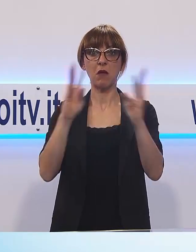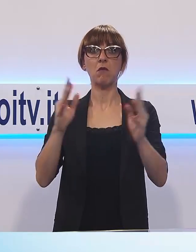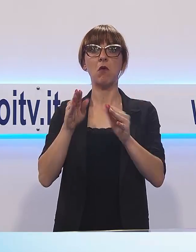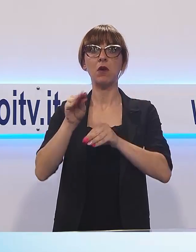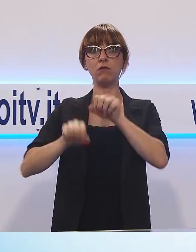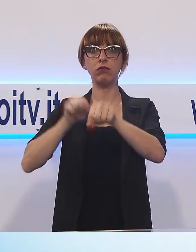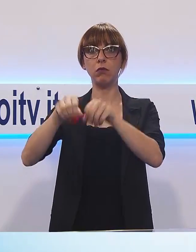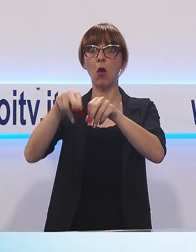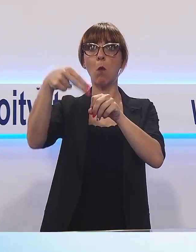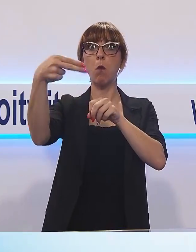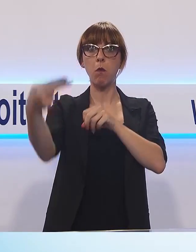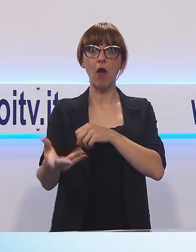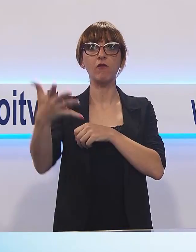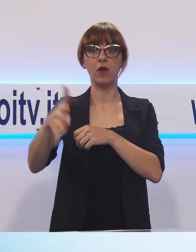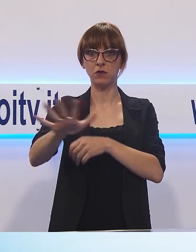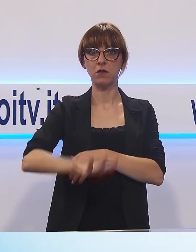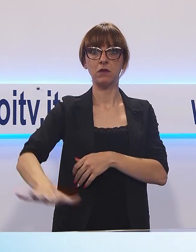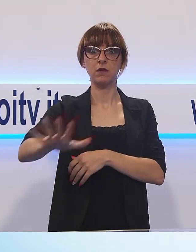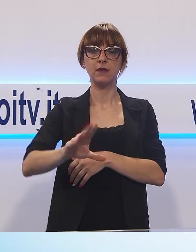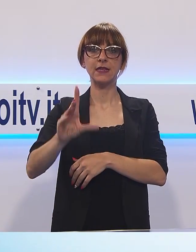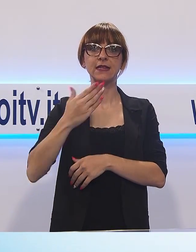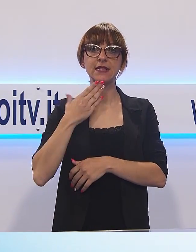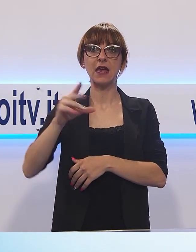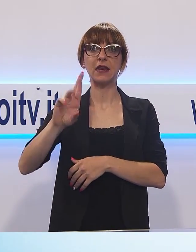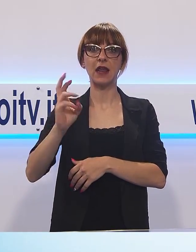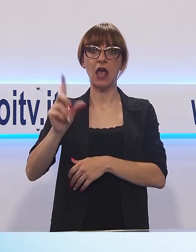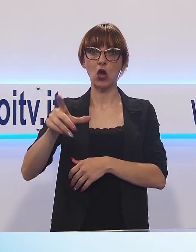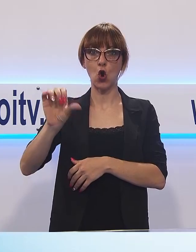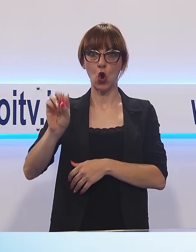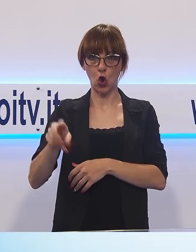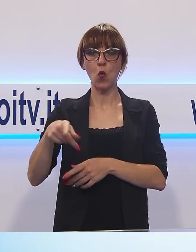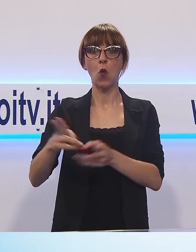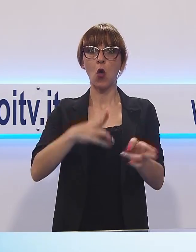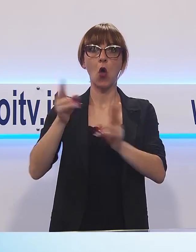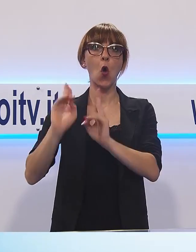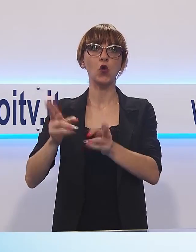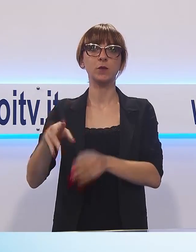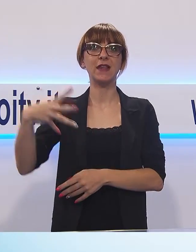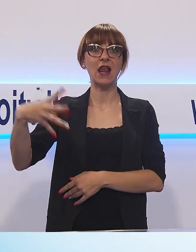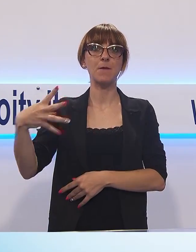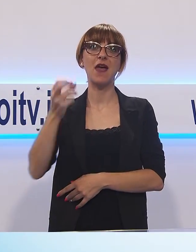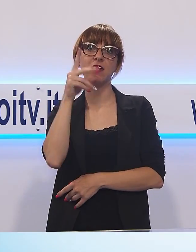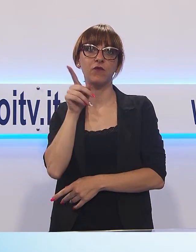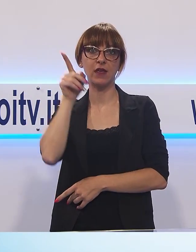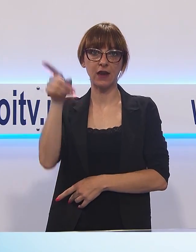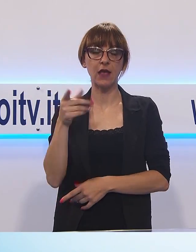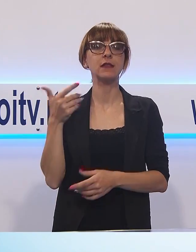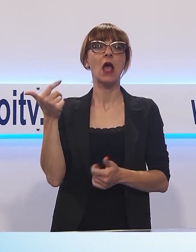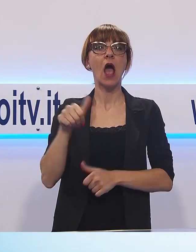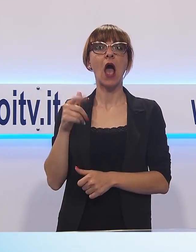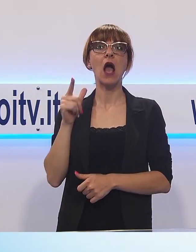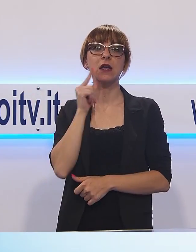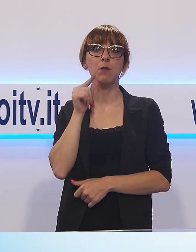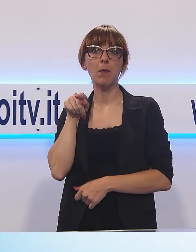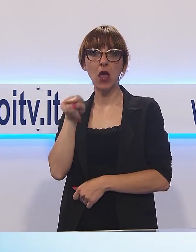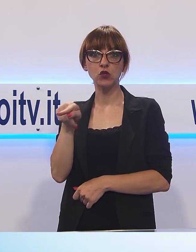cannoniera del baluardo San Regolo. All'ospedale anche il padre è saltato giù per soccorrerlo. Non c'è pace per via di